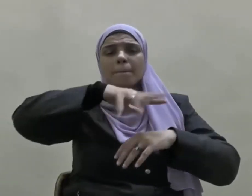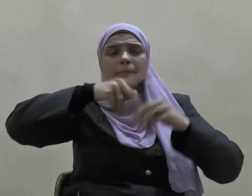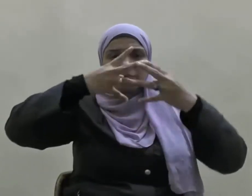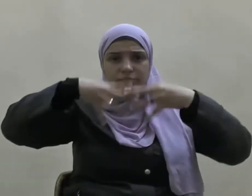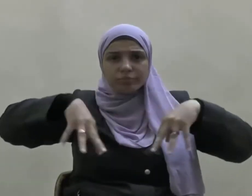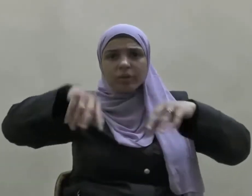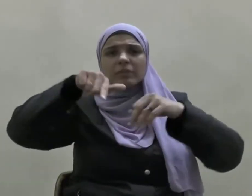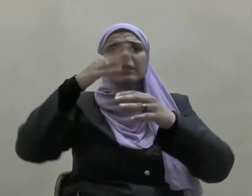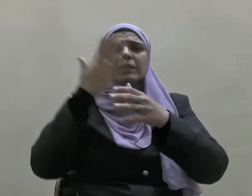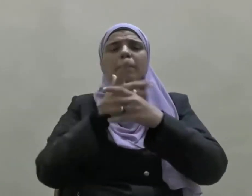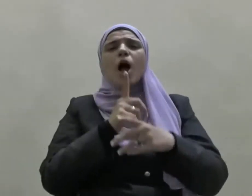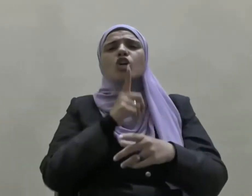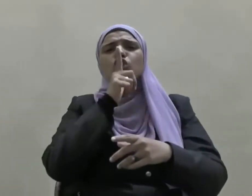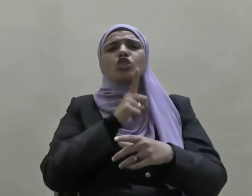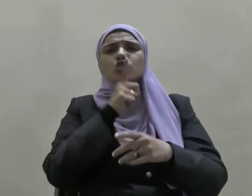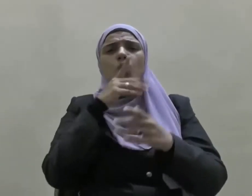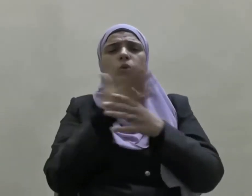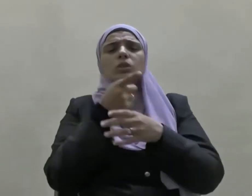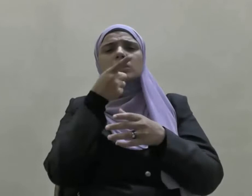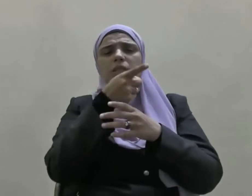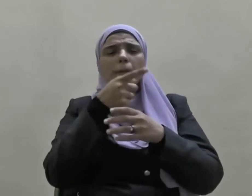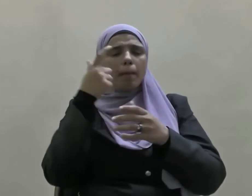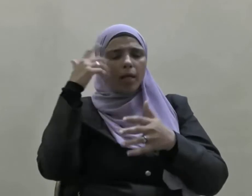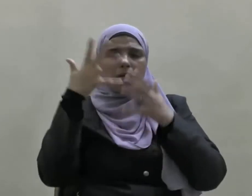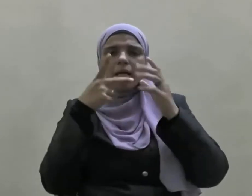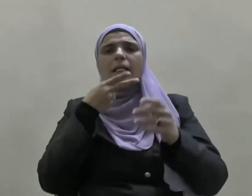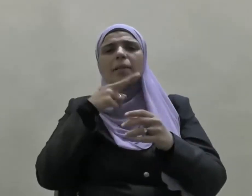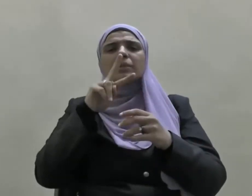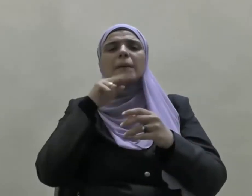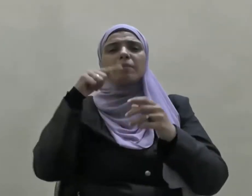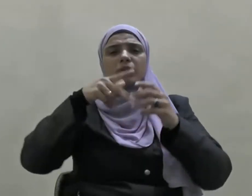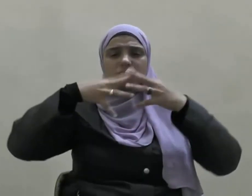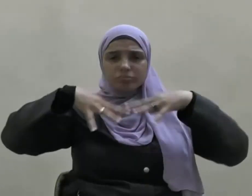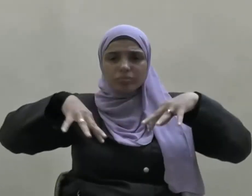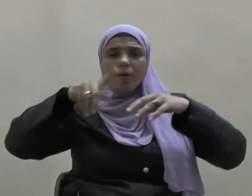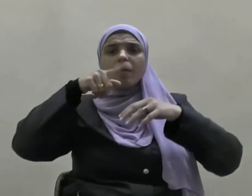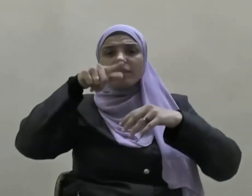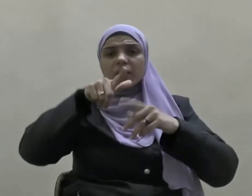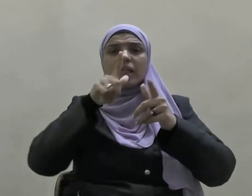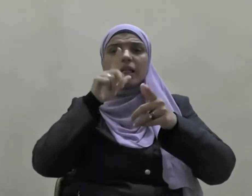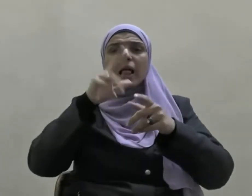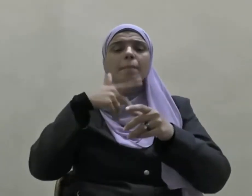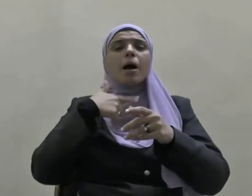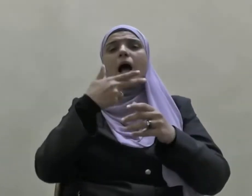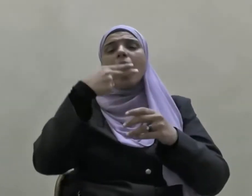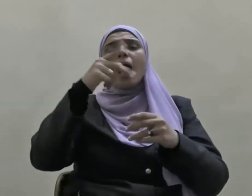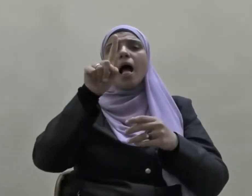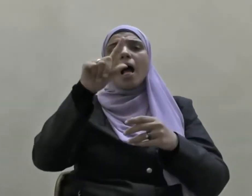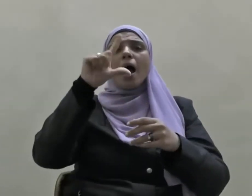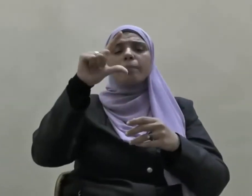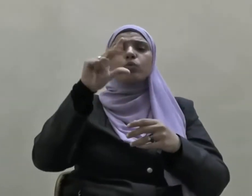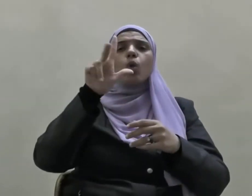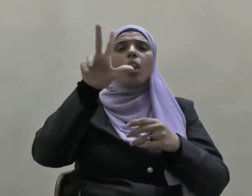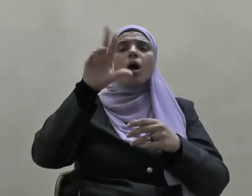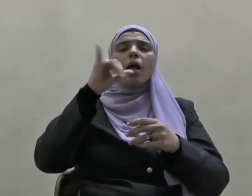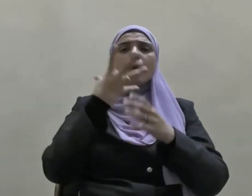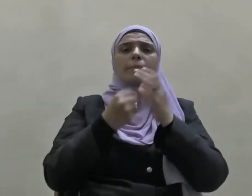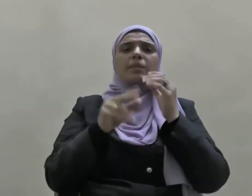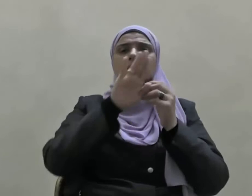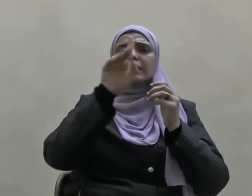بسبب الشيعات والأراجيف التي أطلقها عبد الله بن سبأ